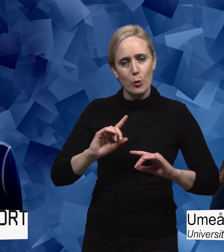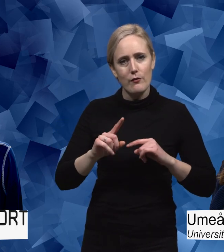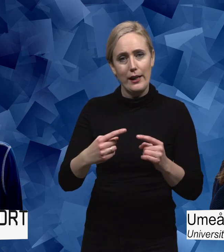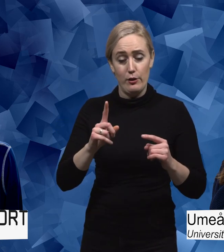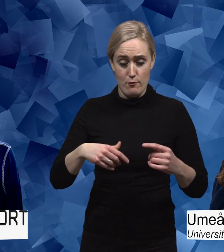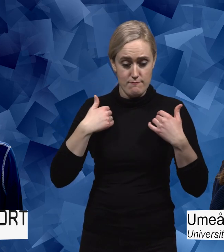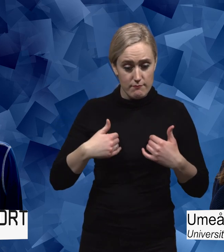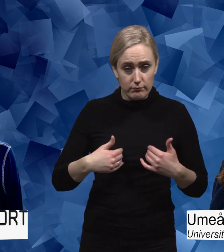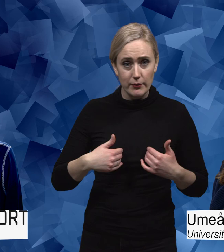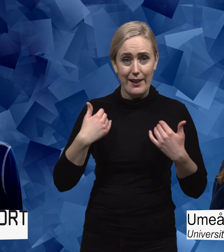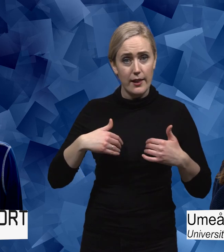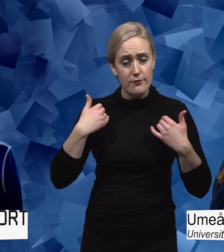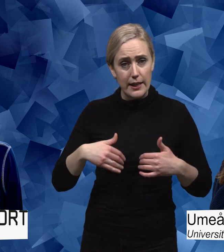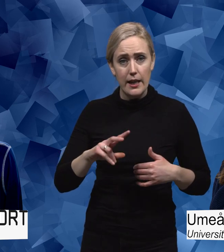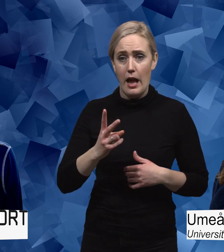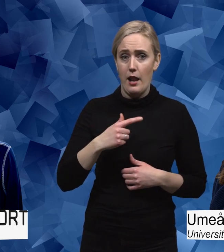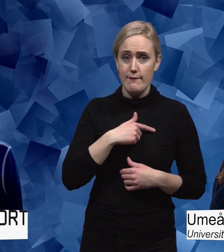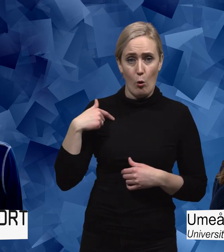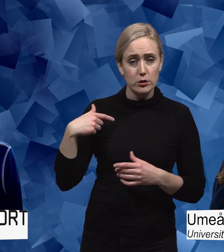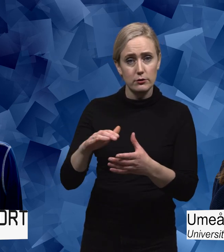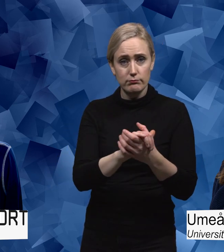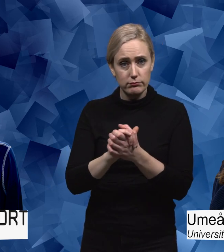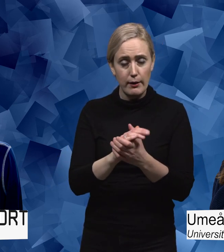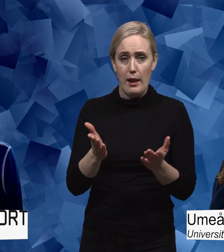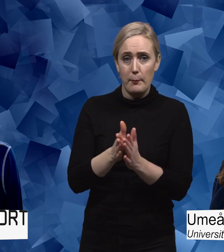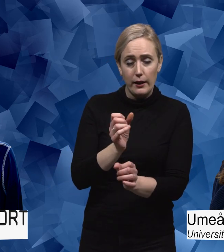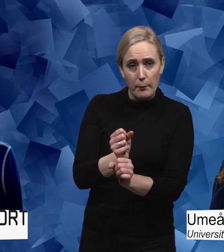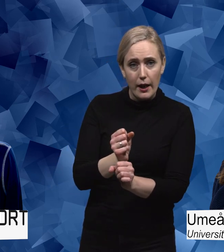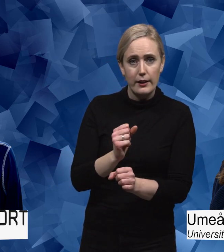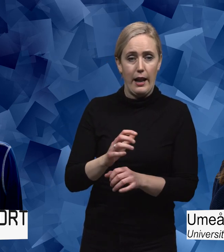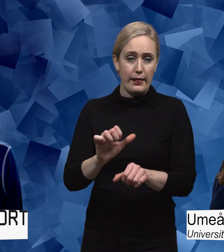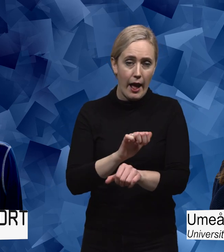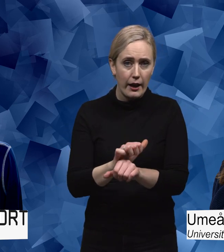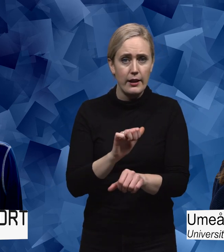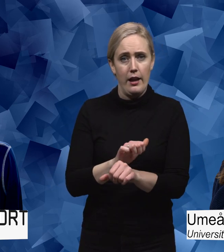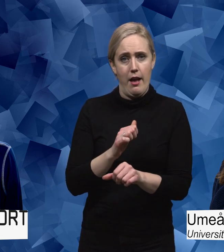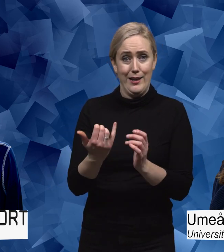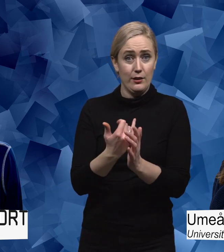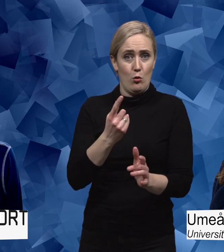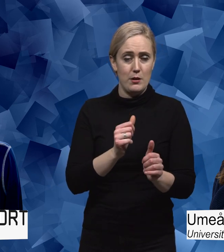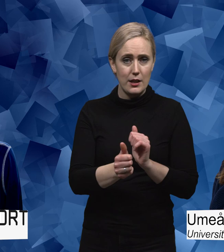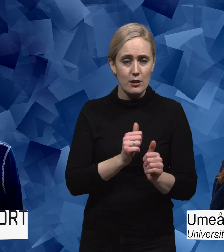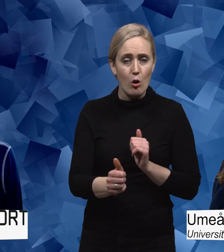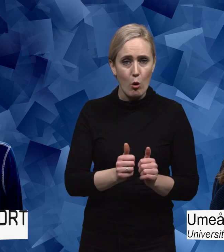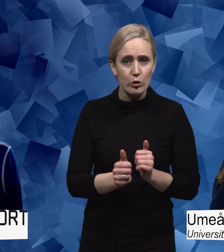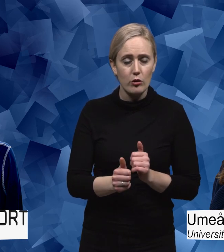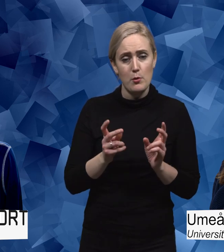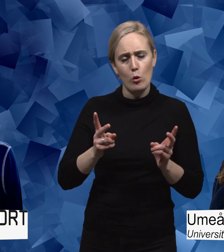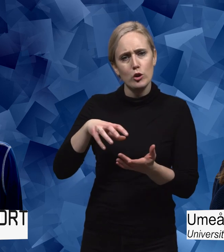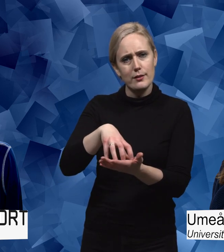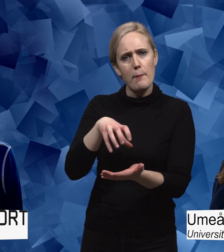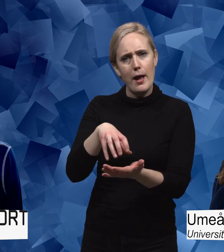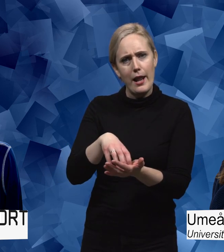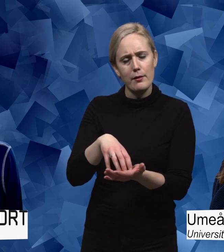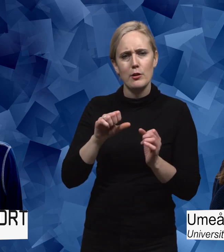som individ, för oss som kollegialt eller som medarbetare och tränare och så vidare inom en idrott. Och också för